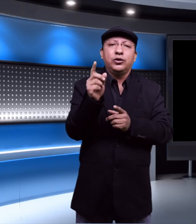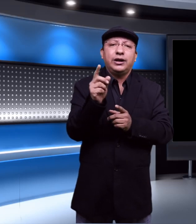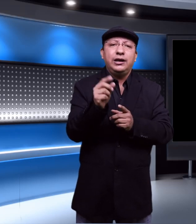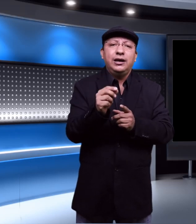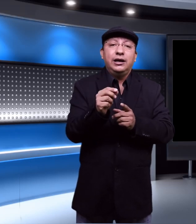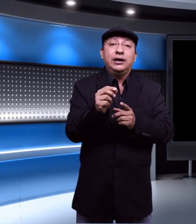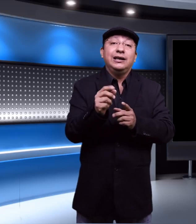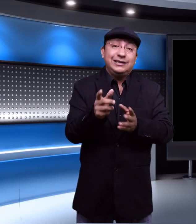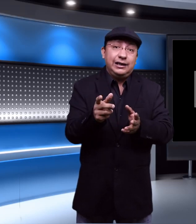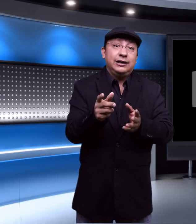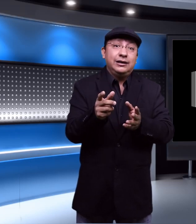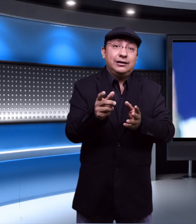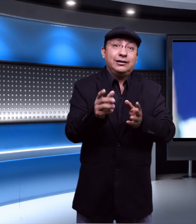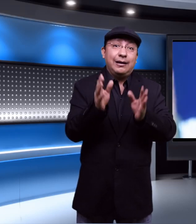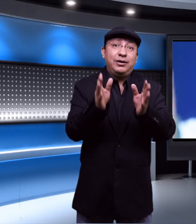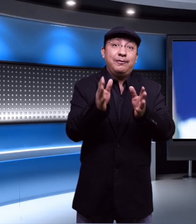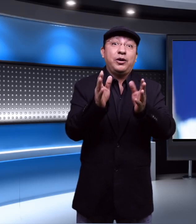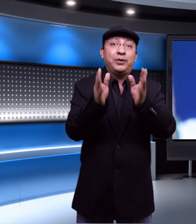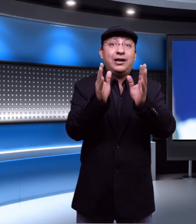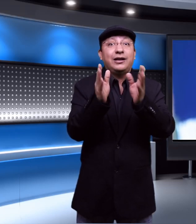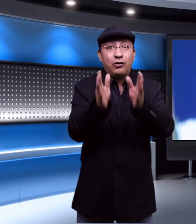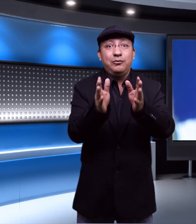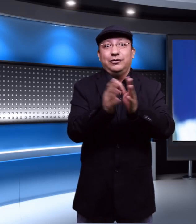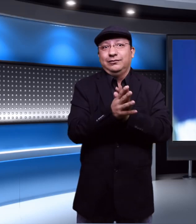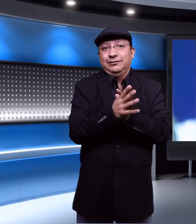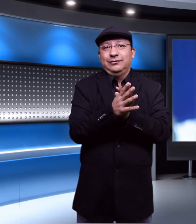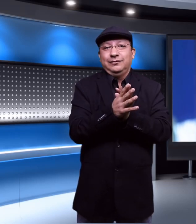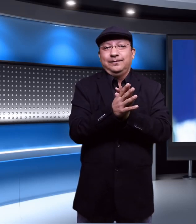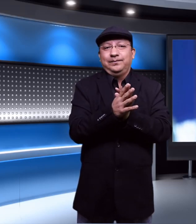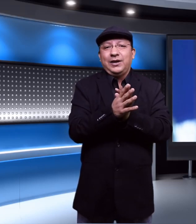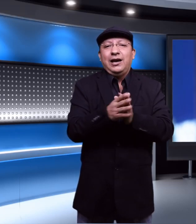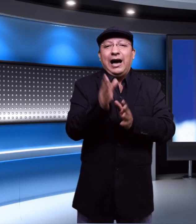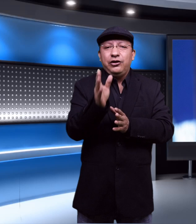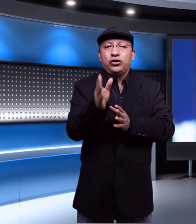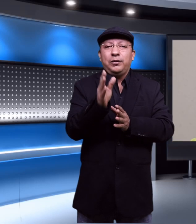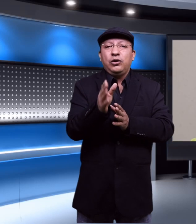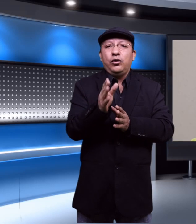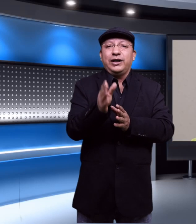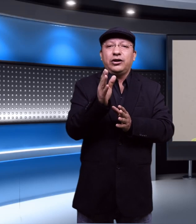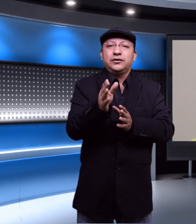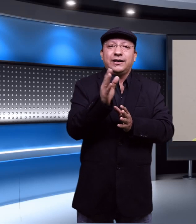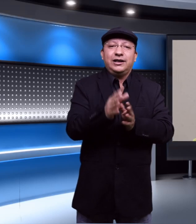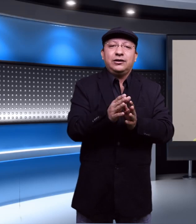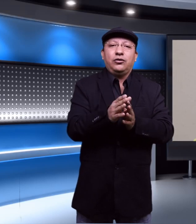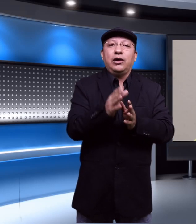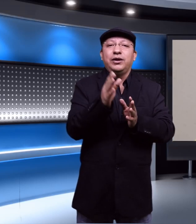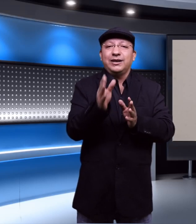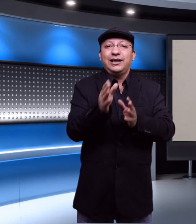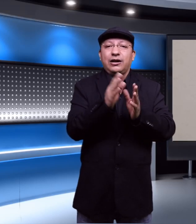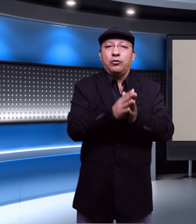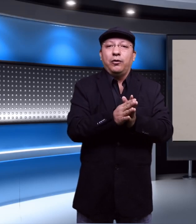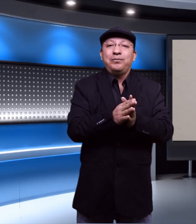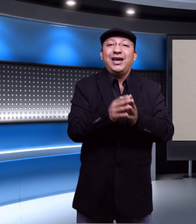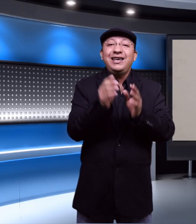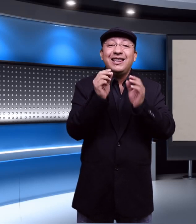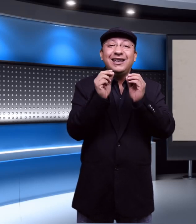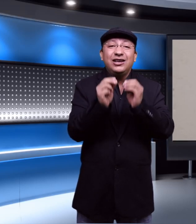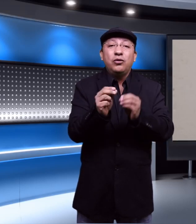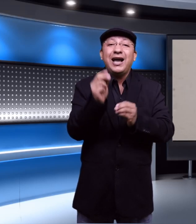Monterrey y sí también propiedad de Romo hay otro vínculo de Ríos Farjad con la Universidad de Romo ella dirigió una